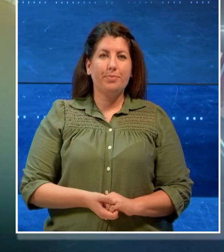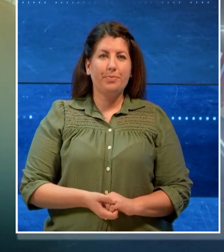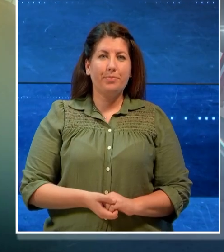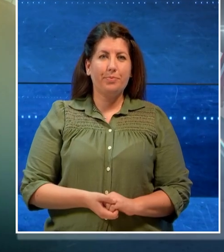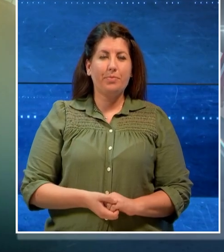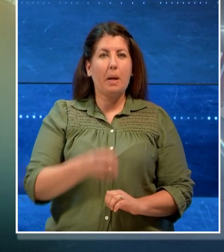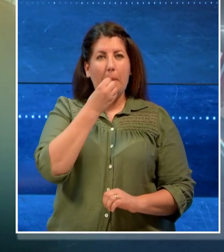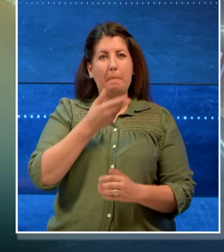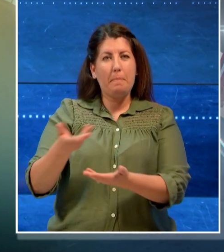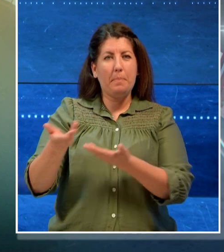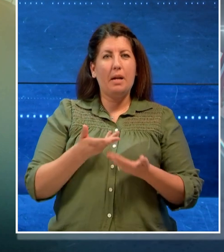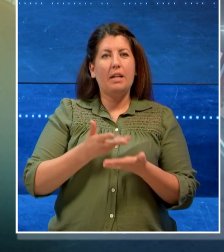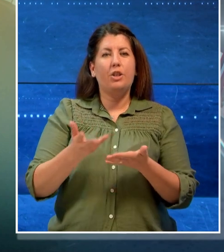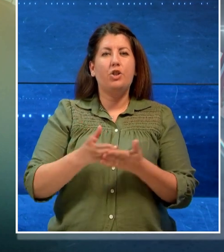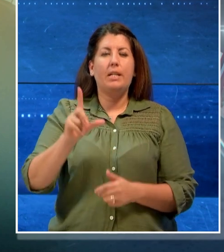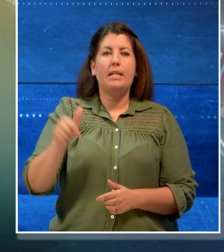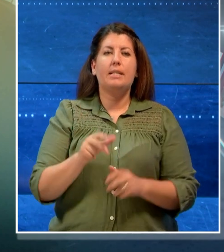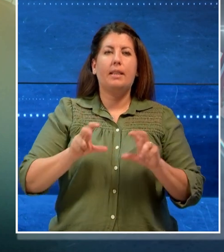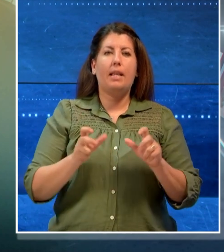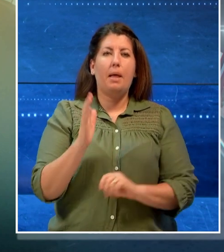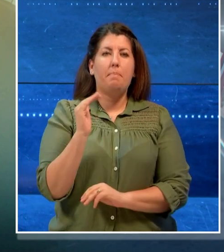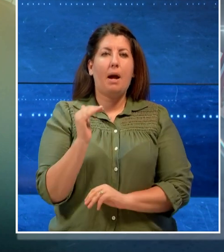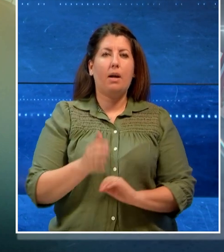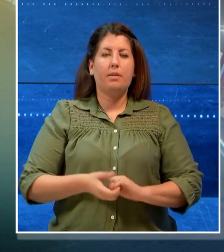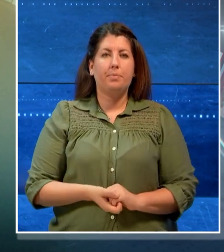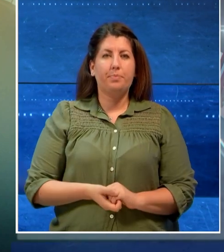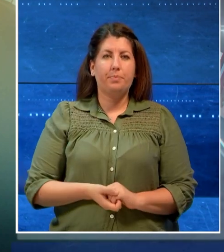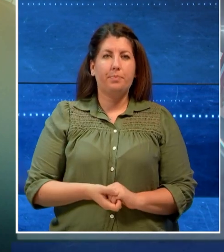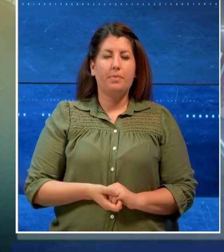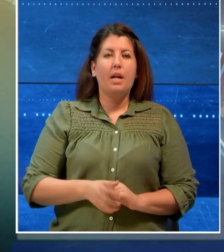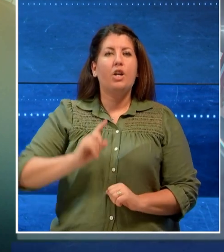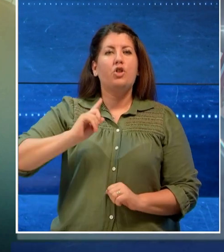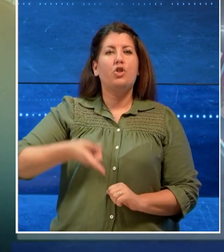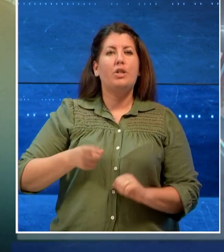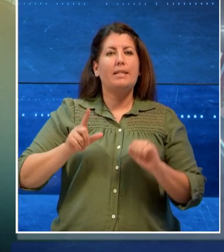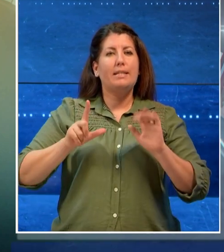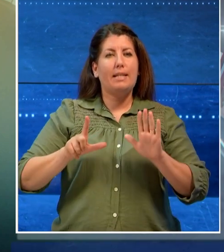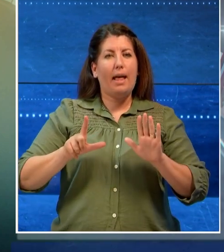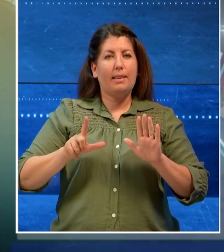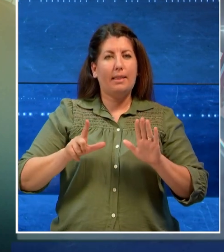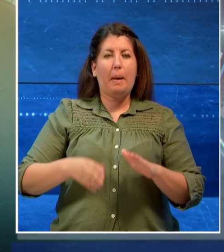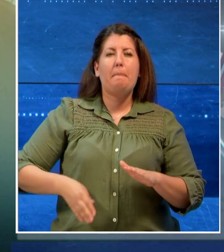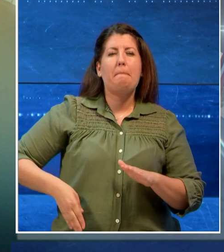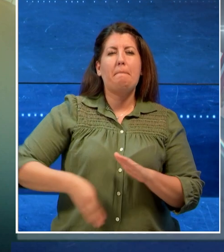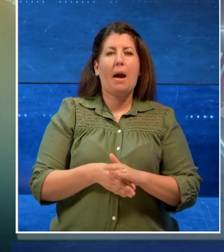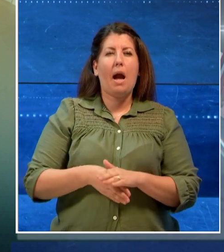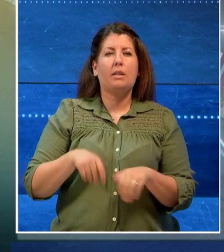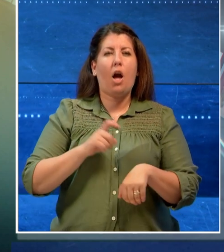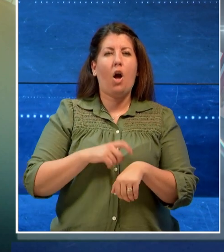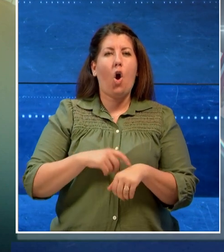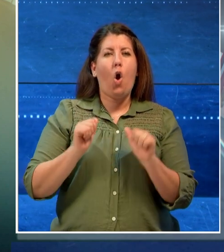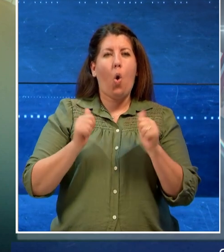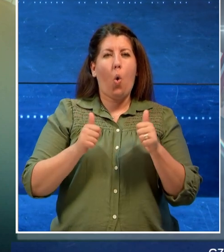Ben trovati con il TgList di Telebari. G7 partirà alle 11 dall